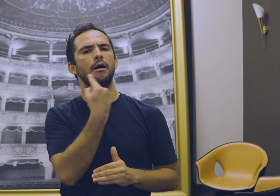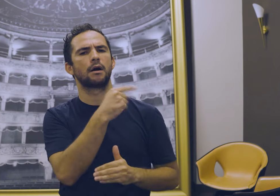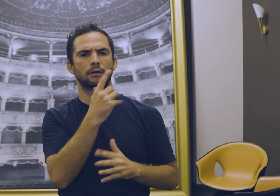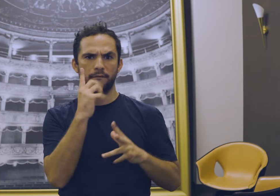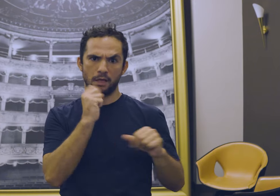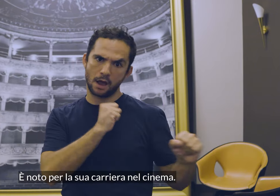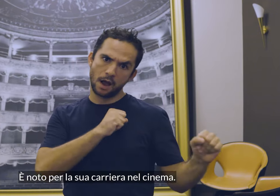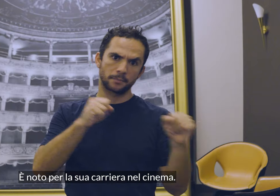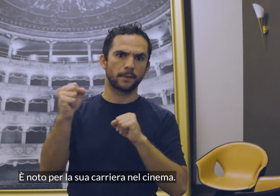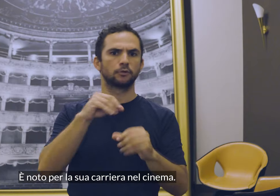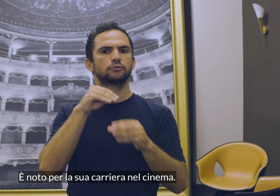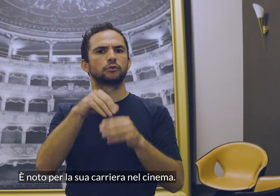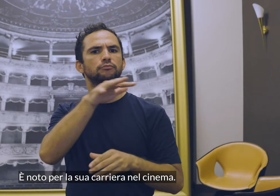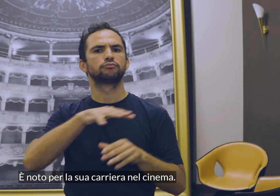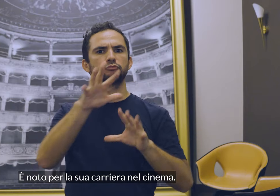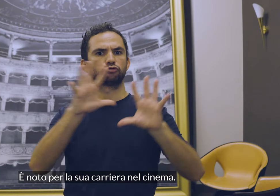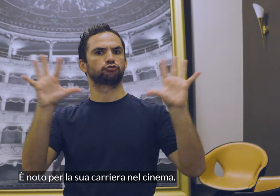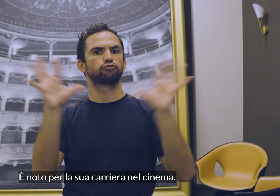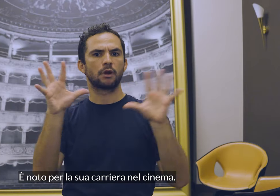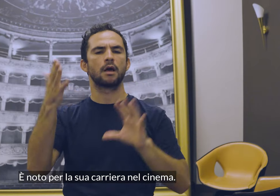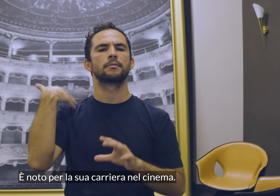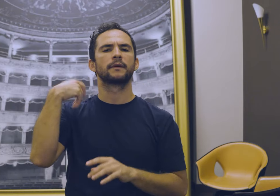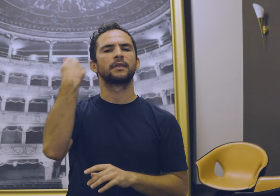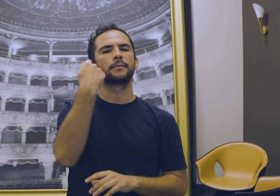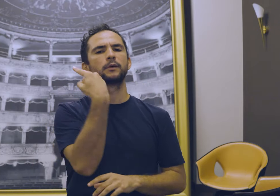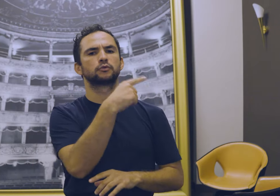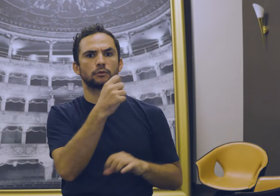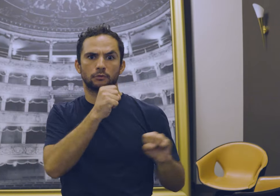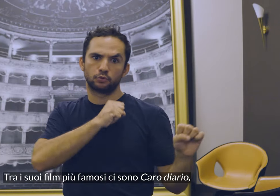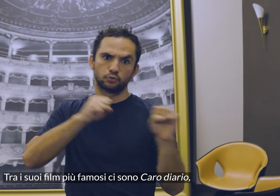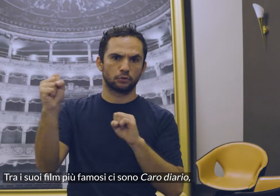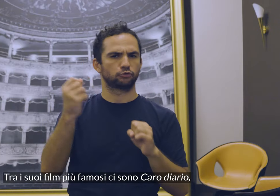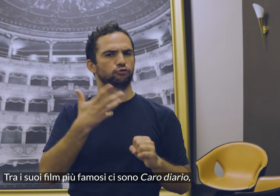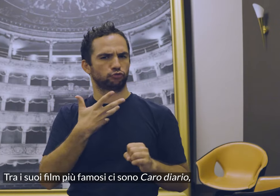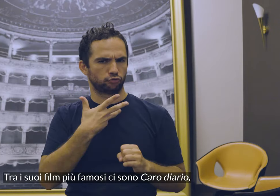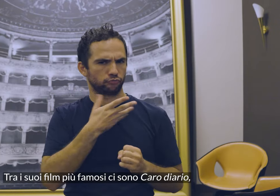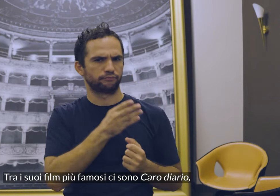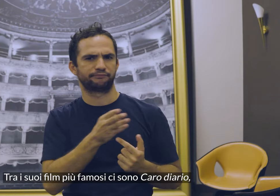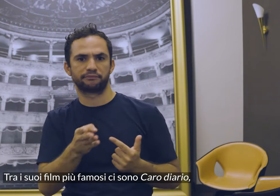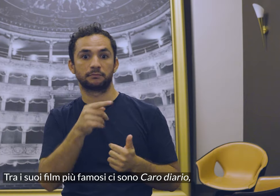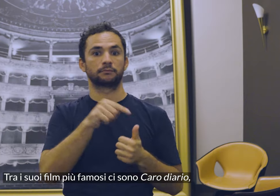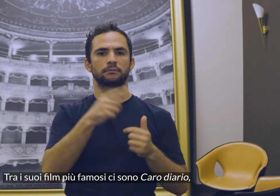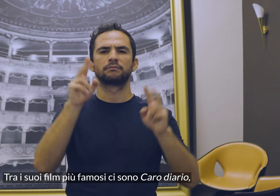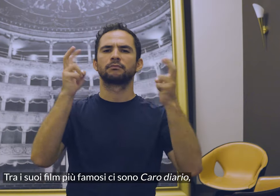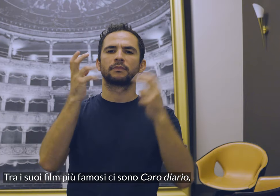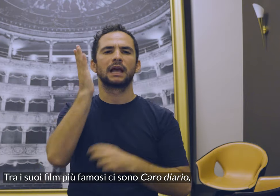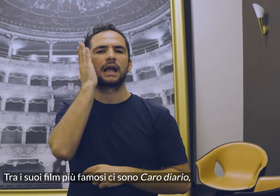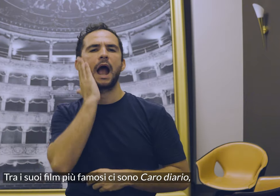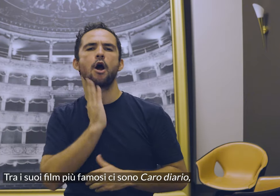È noto per la sua carriera nel cinema. Tra i suoi film più famosi ci sono Caro